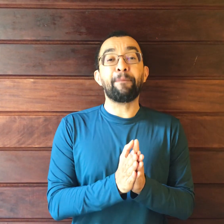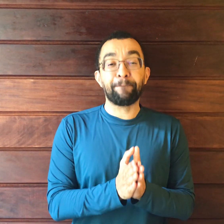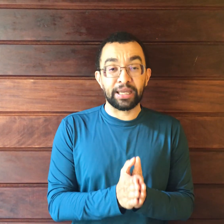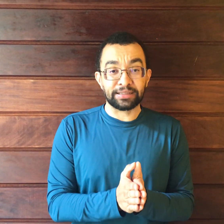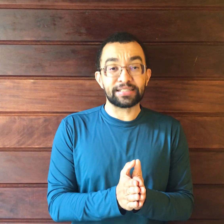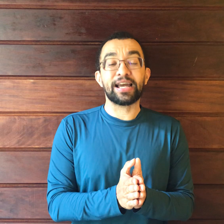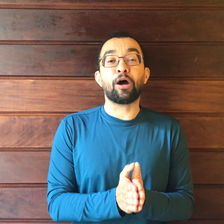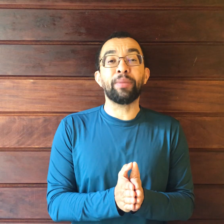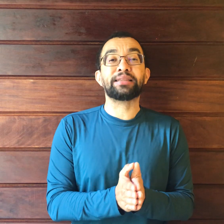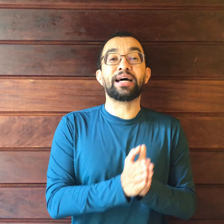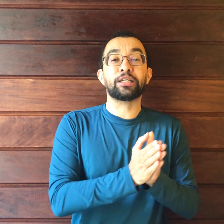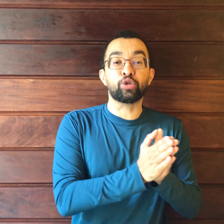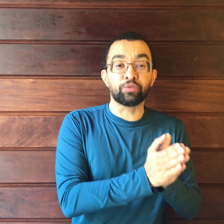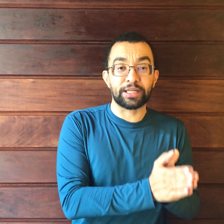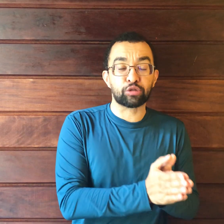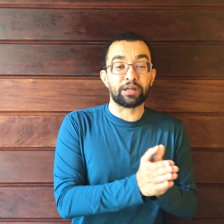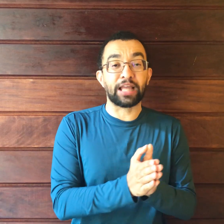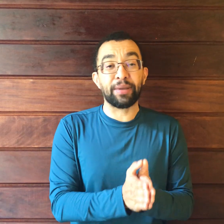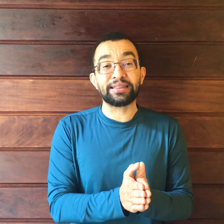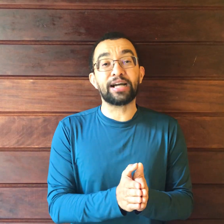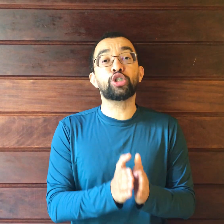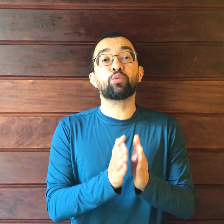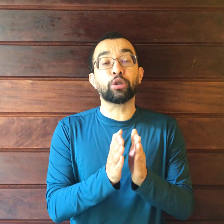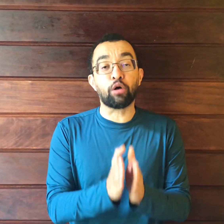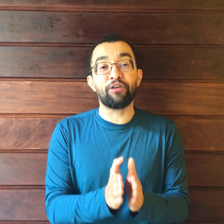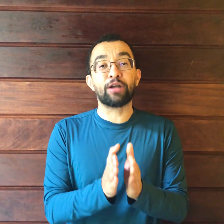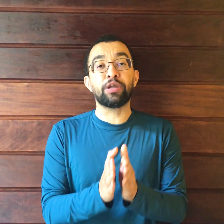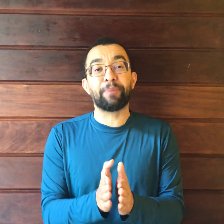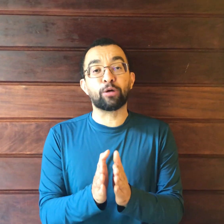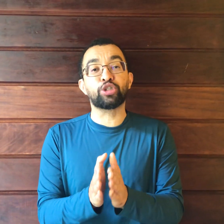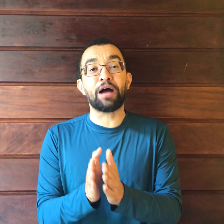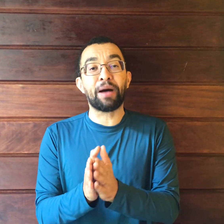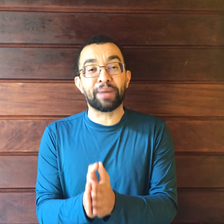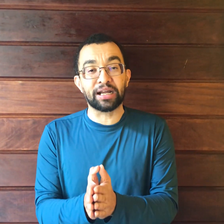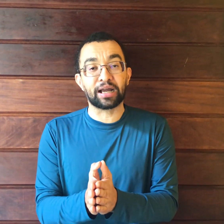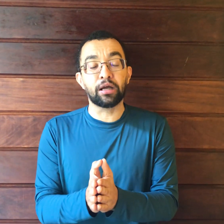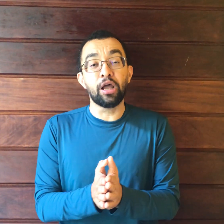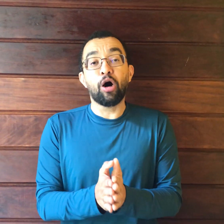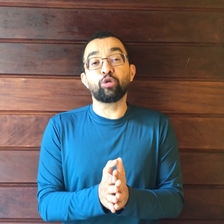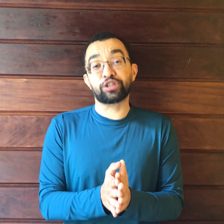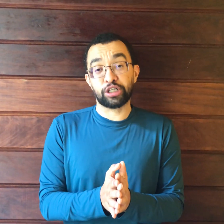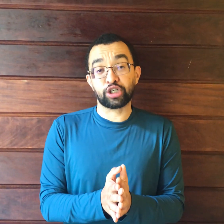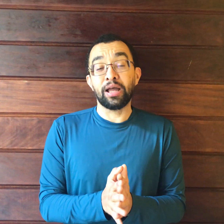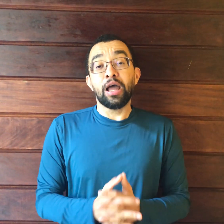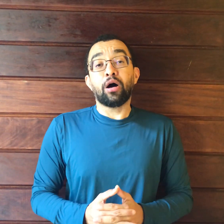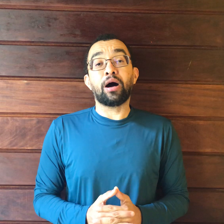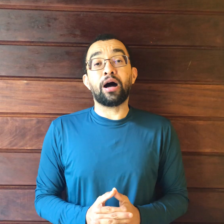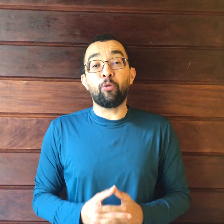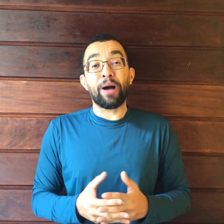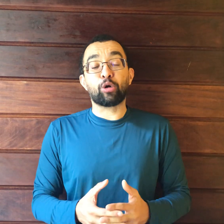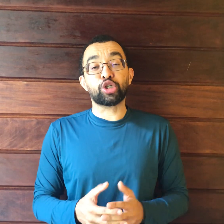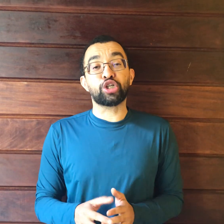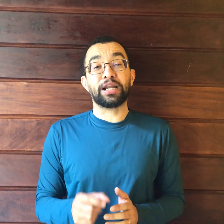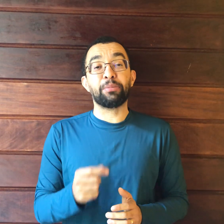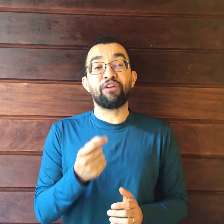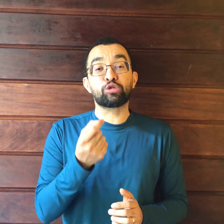a pena será aumentada de um terço até a metade quando houver um emprego de arma branca. Ou seja, o pacote anticrime vai